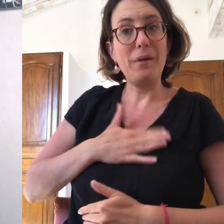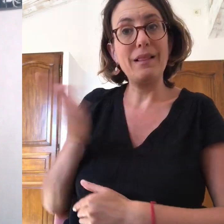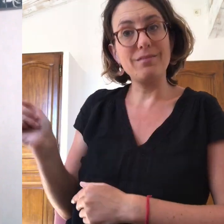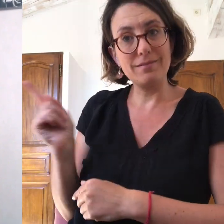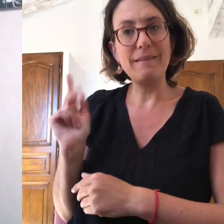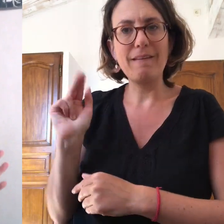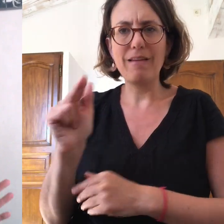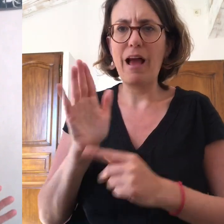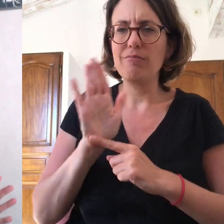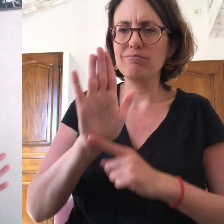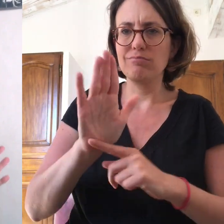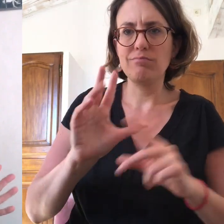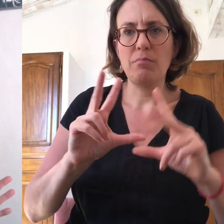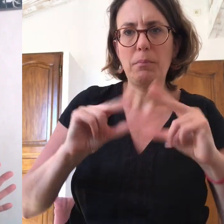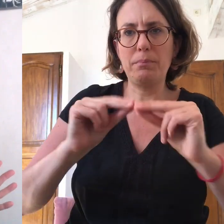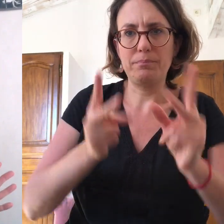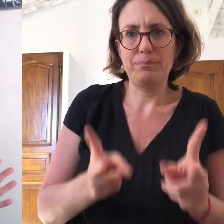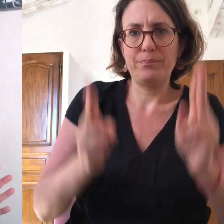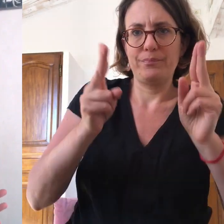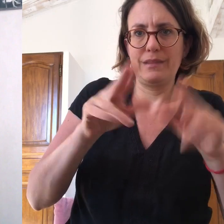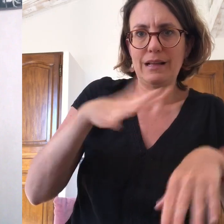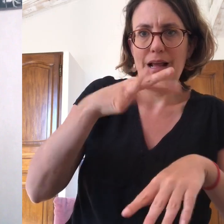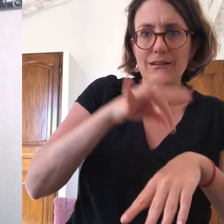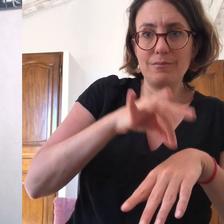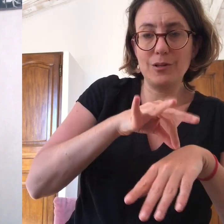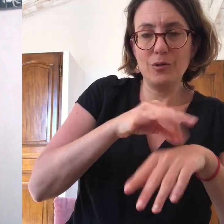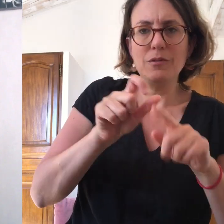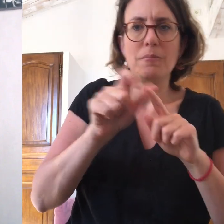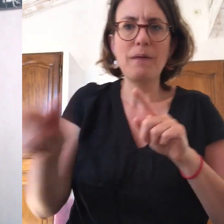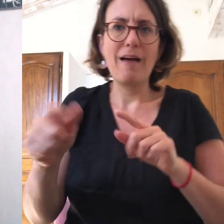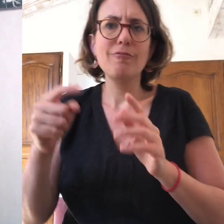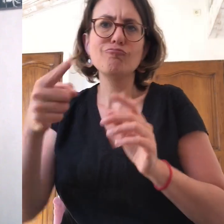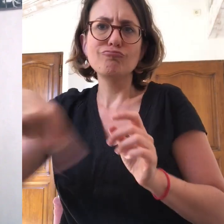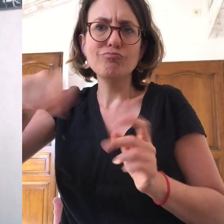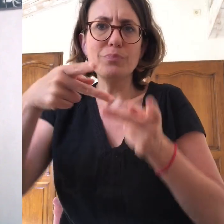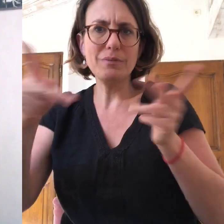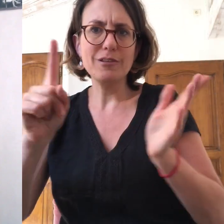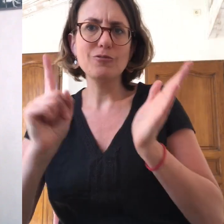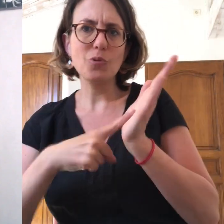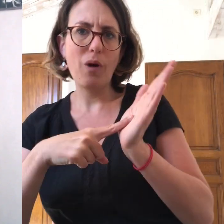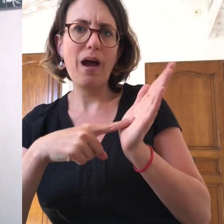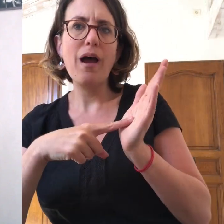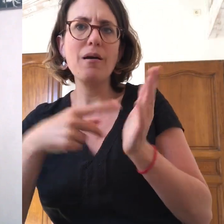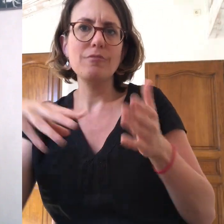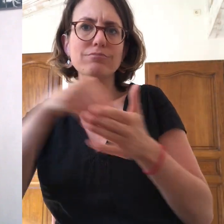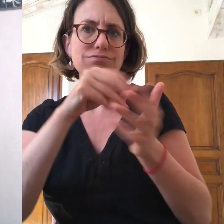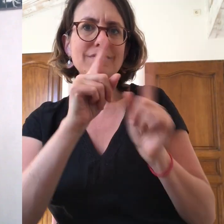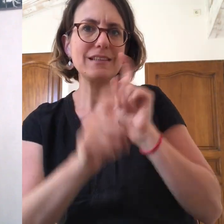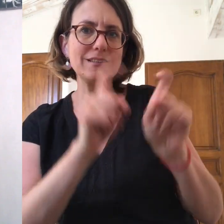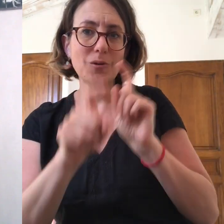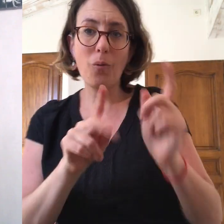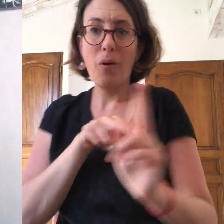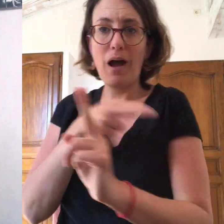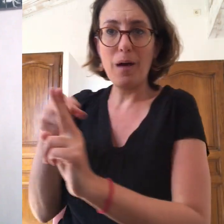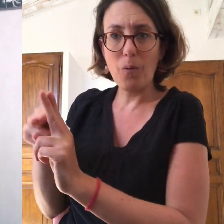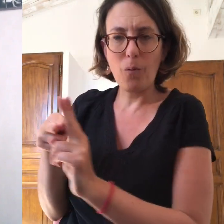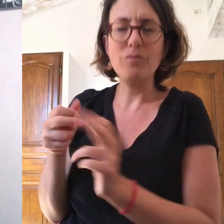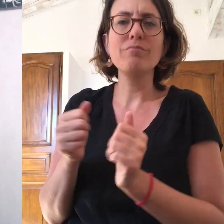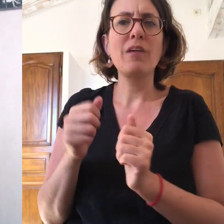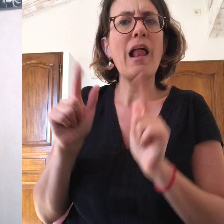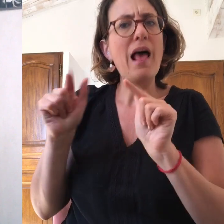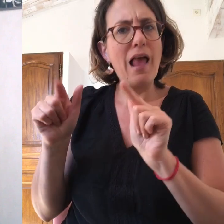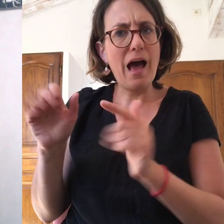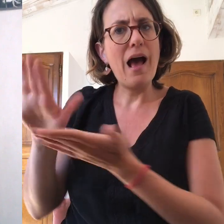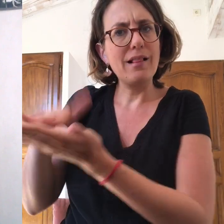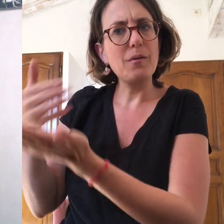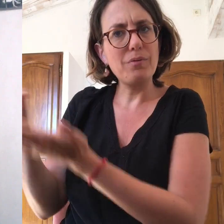je vous présenterai un détail Include pendant 15 minutes et puis ensuite, il y aura des questions-réponses pendant 15 minutes. Un interprète sera là pour l'accessibilité